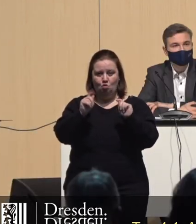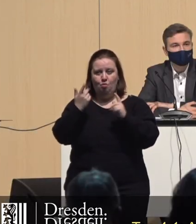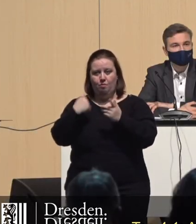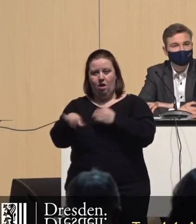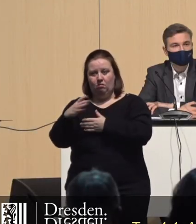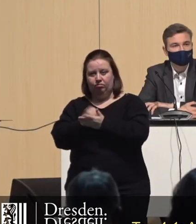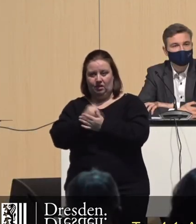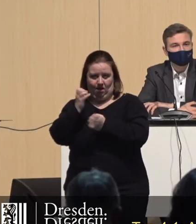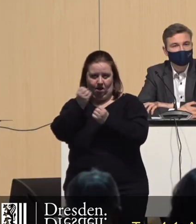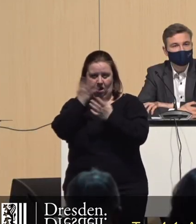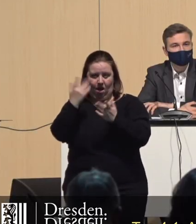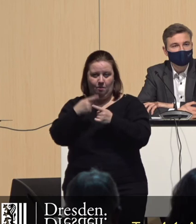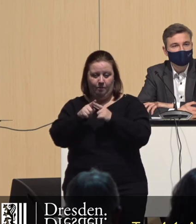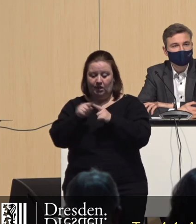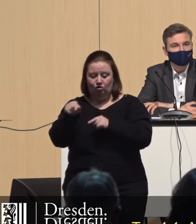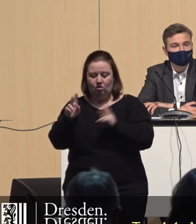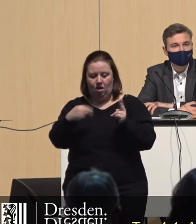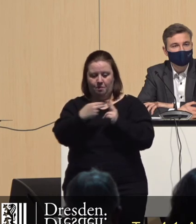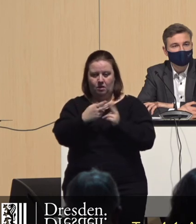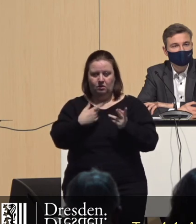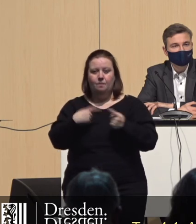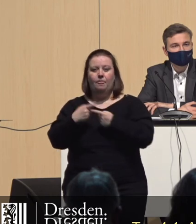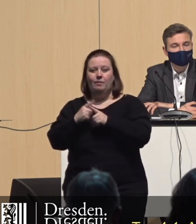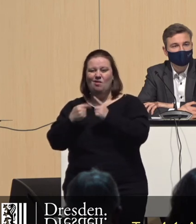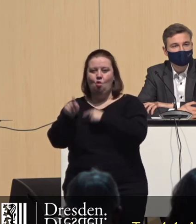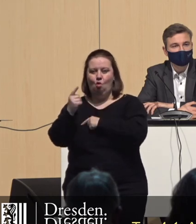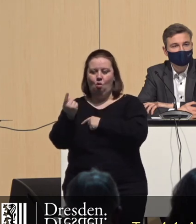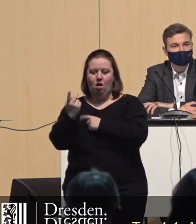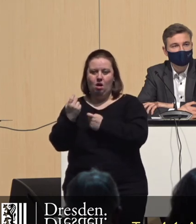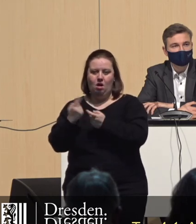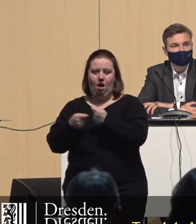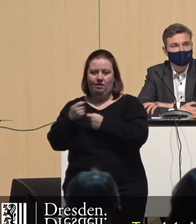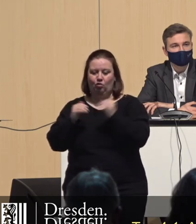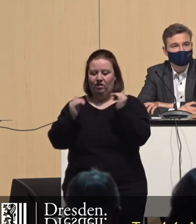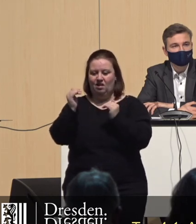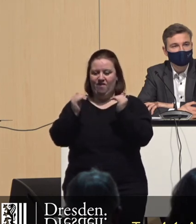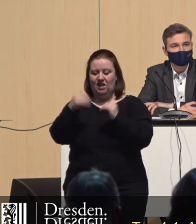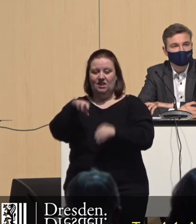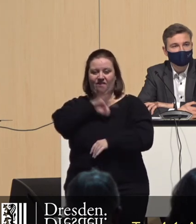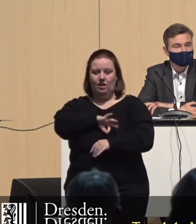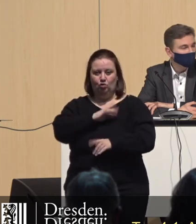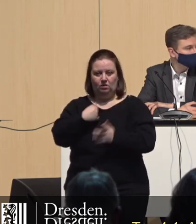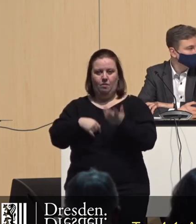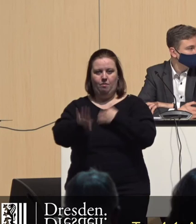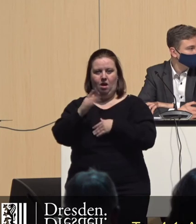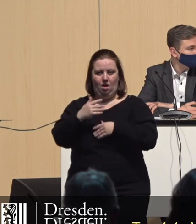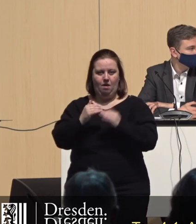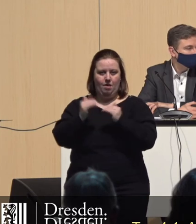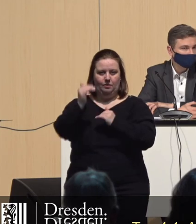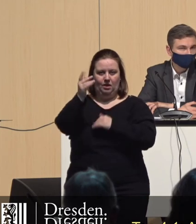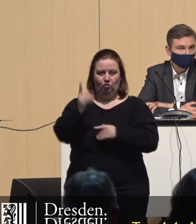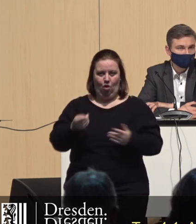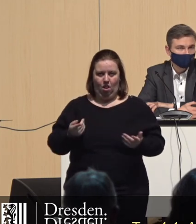aber die Miete richtet sich nicht danach. Die Miete wird möglichst hoch gehandelt und die Differenz dazwischen ist der Gewinn und der soll möglichst maximiert werden.